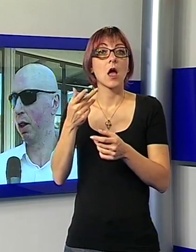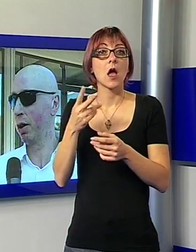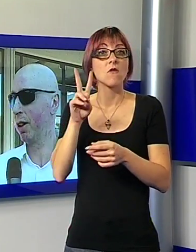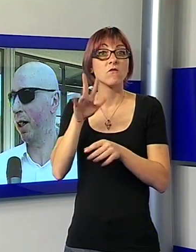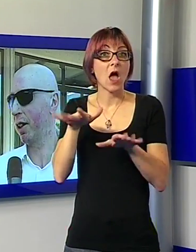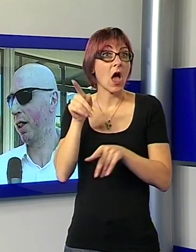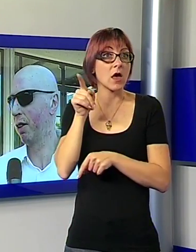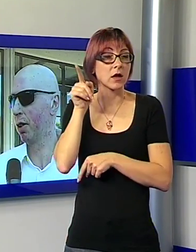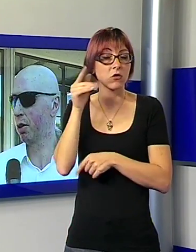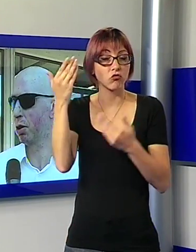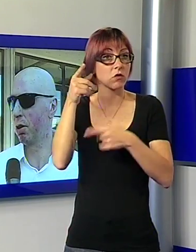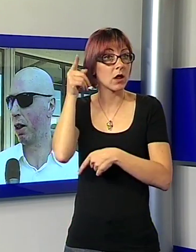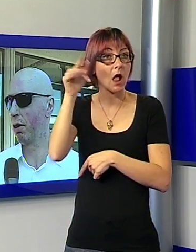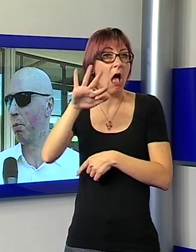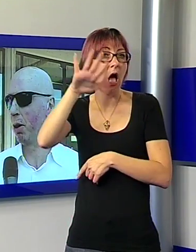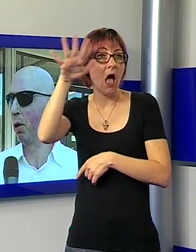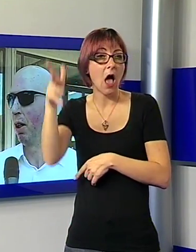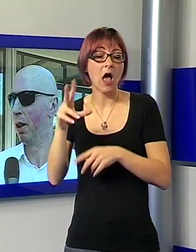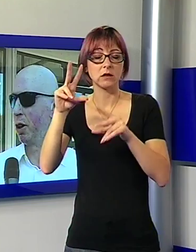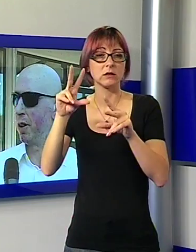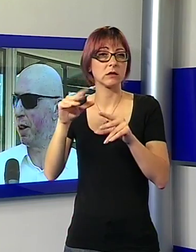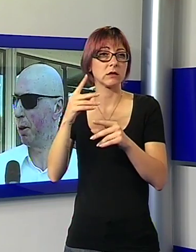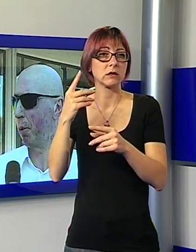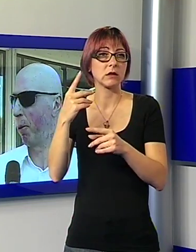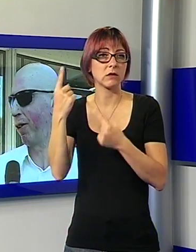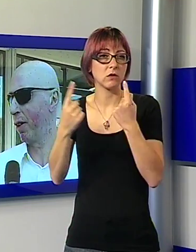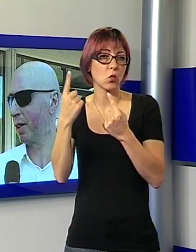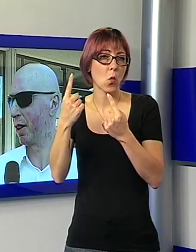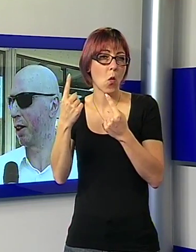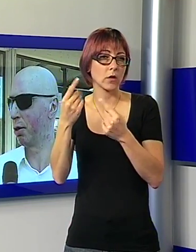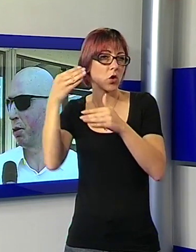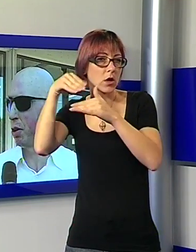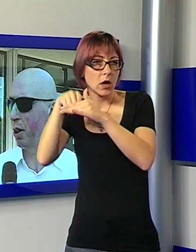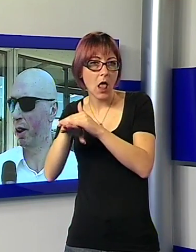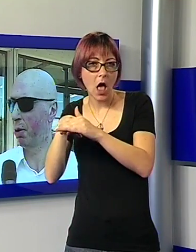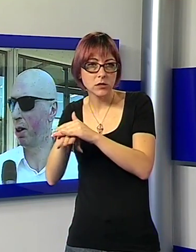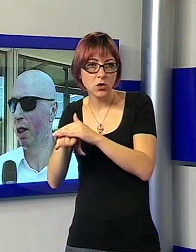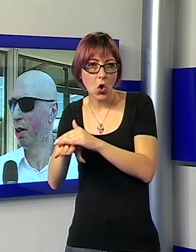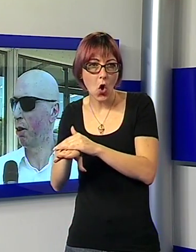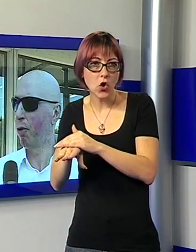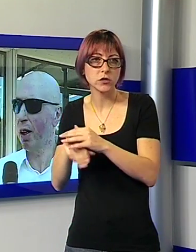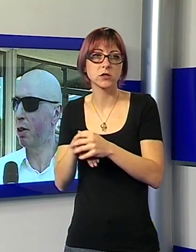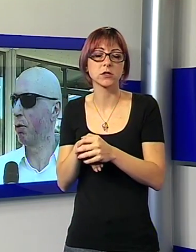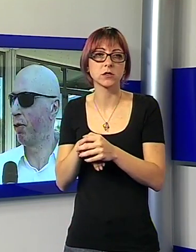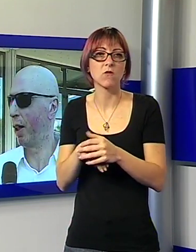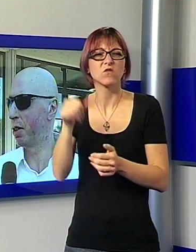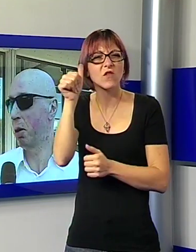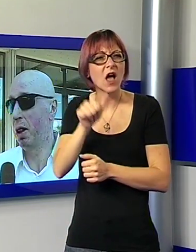c'erano tanti altri che li hanno nascosti e non li hanno nemmeno censiti per poi fare una statistica sugli incidenti. Quindi c'è un falso su un falso. Quindi